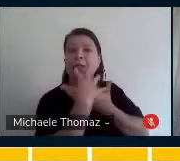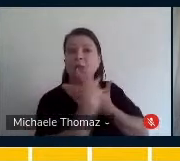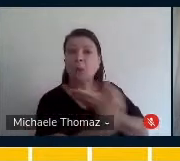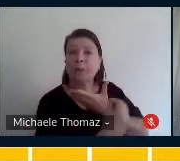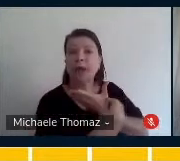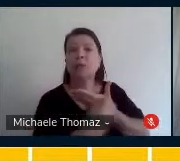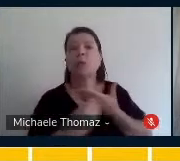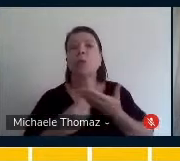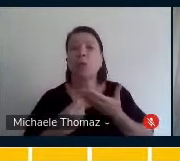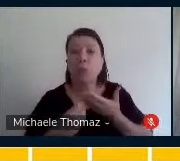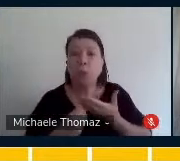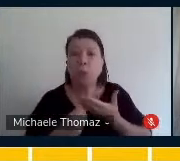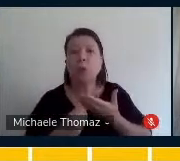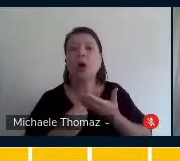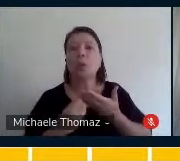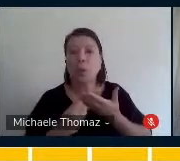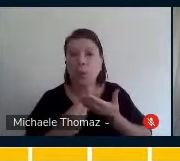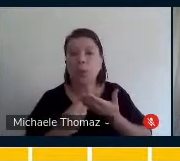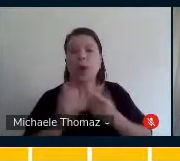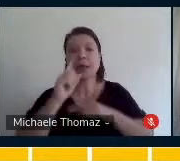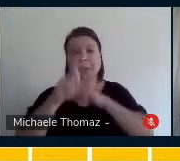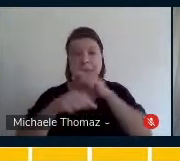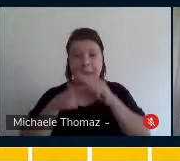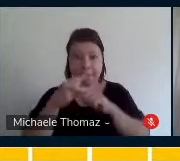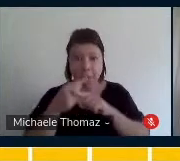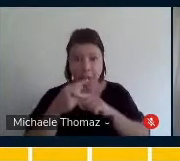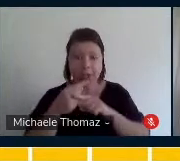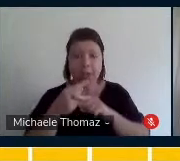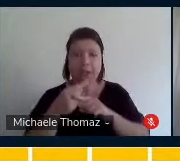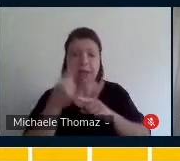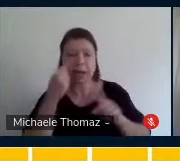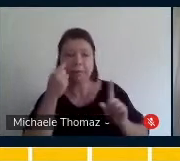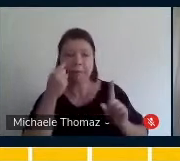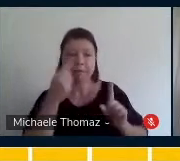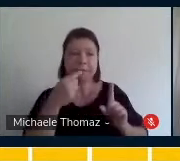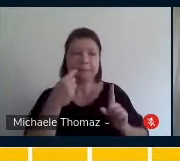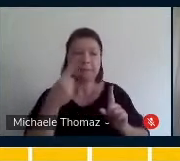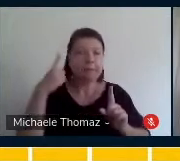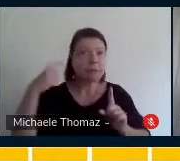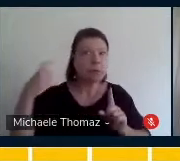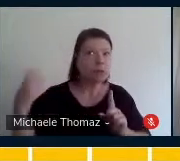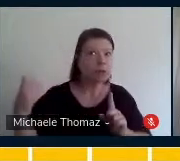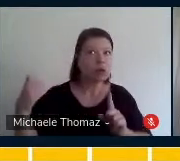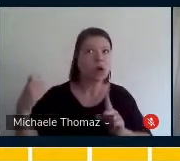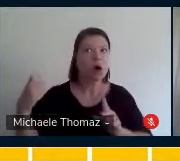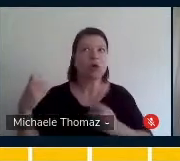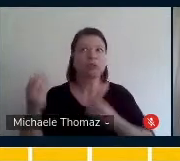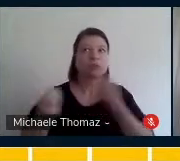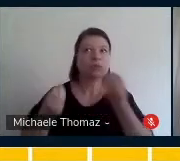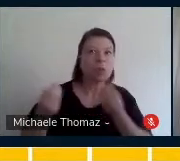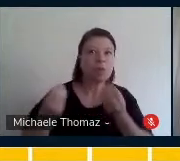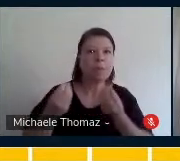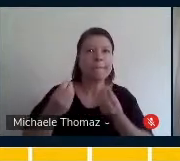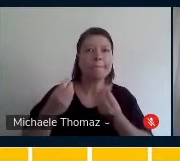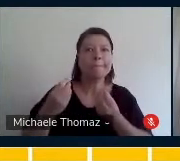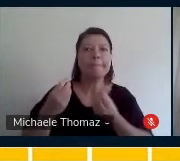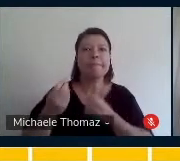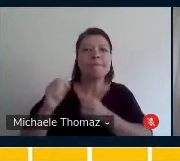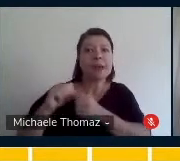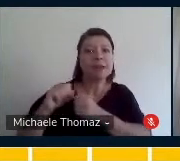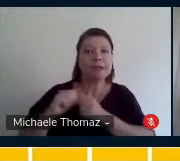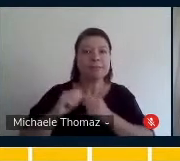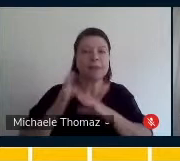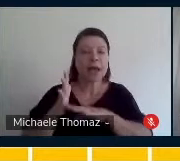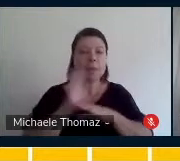e aí eu considerei as experiências e vivências sonoras e, quando eu viro para ela e